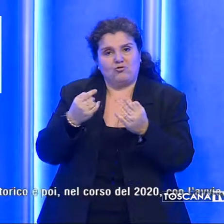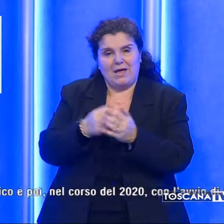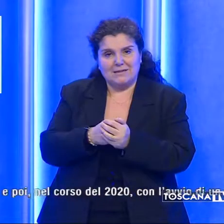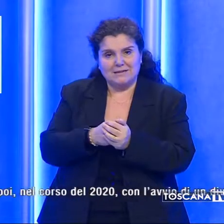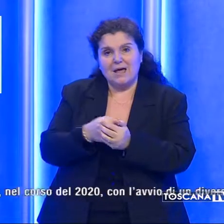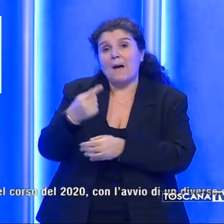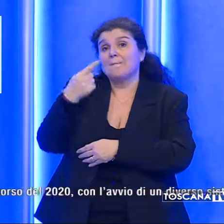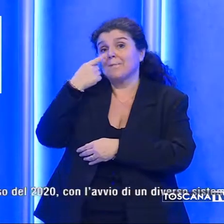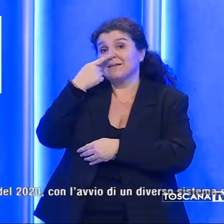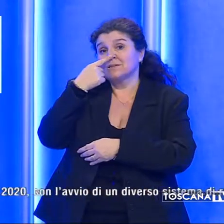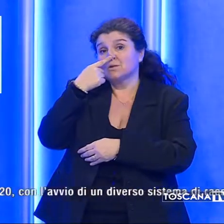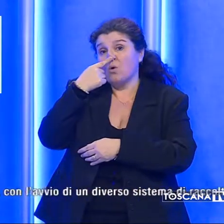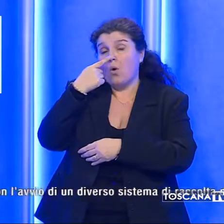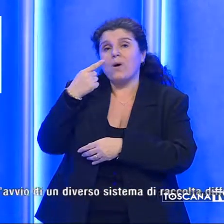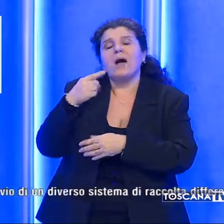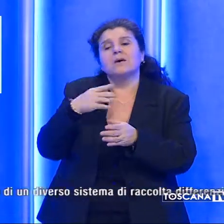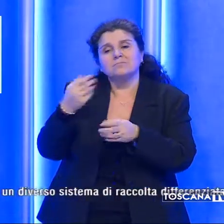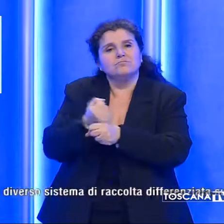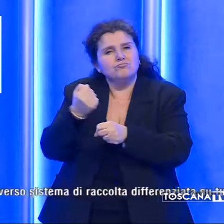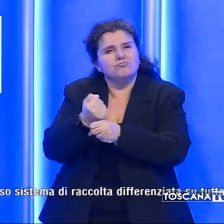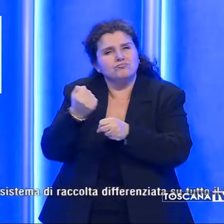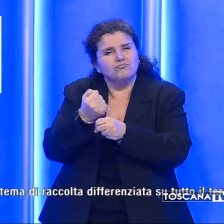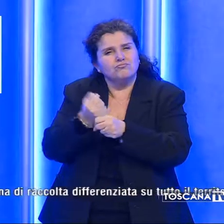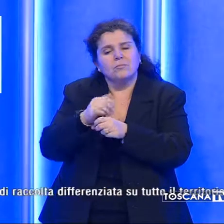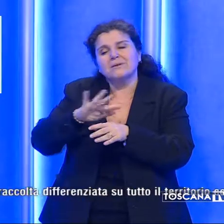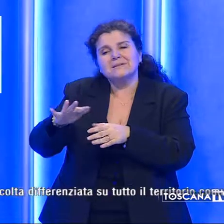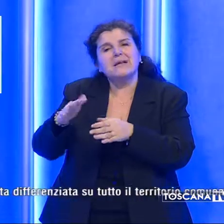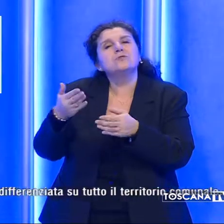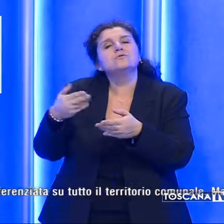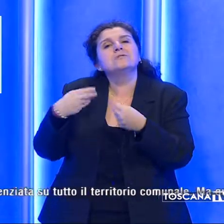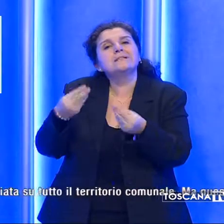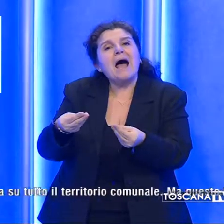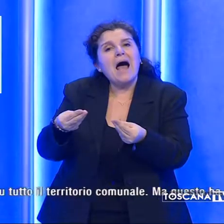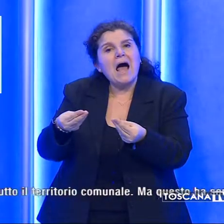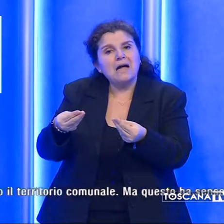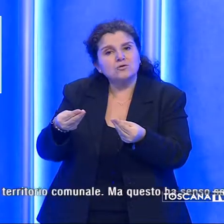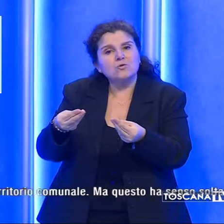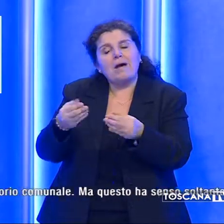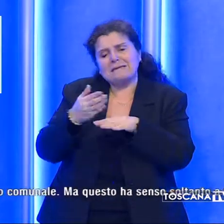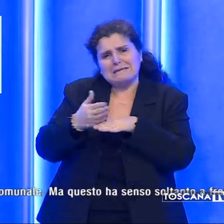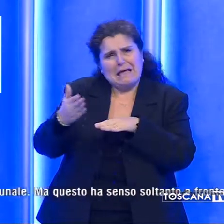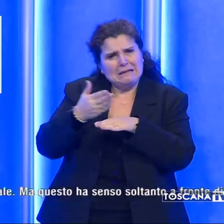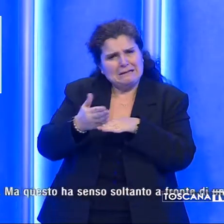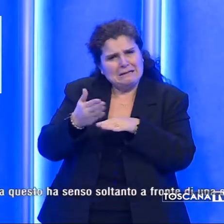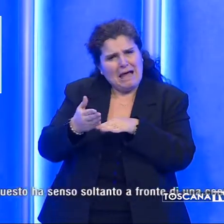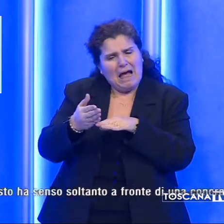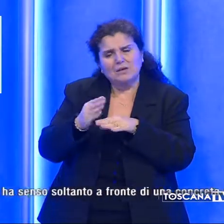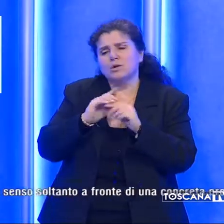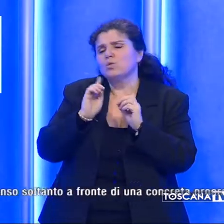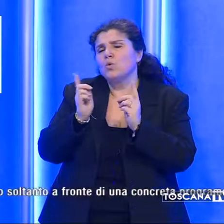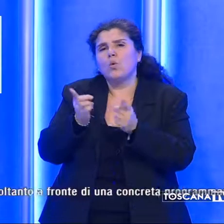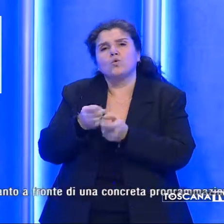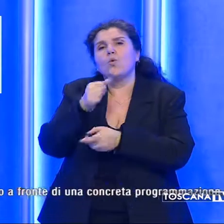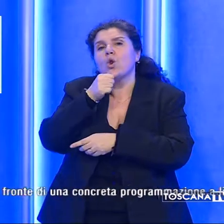Pistoia sta facendo la sua parte, mettendo in campo, seppur con ritardo, tutte le misure